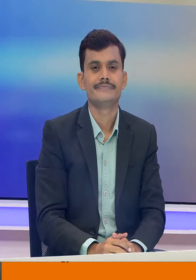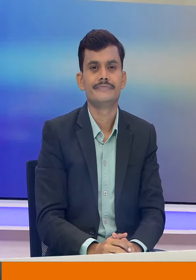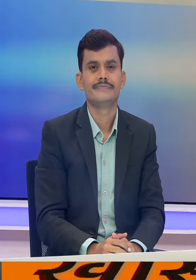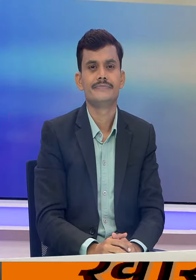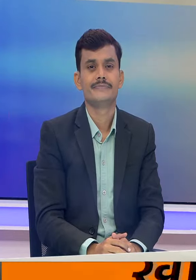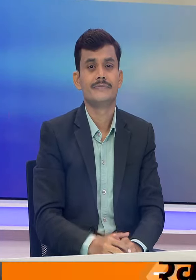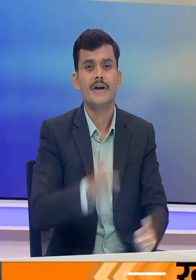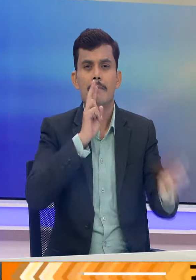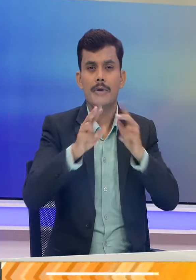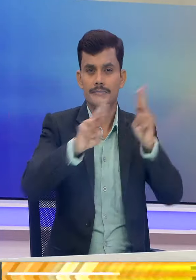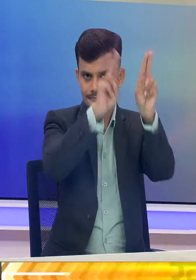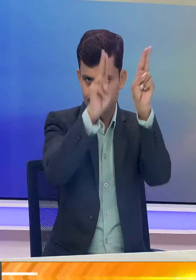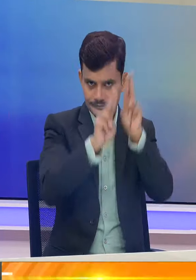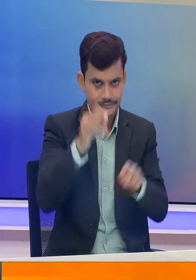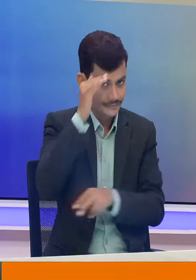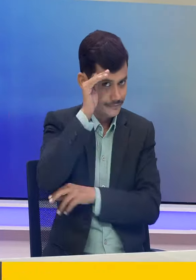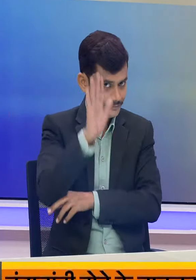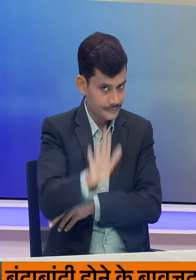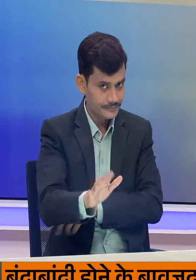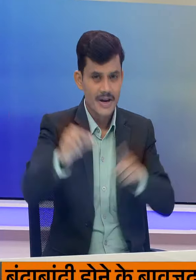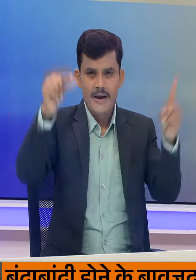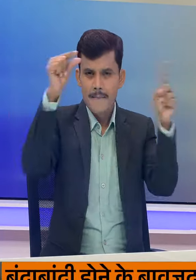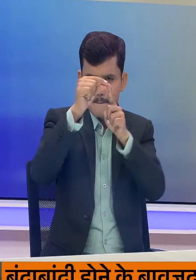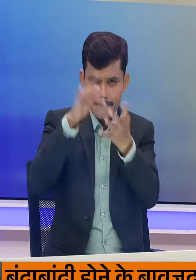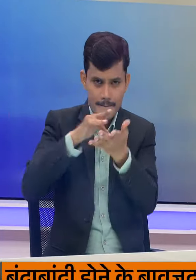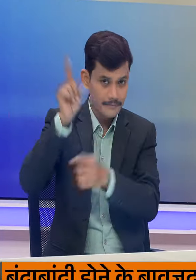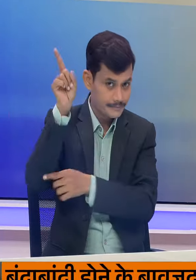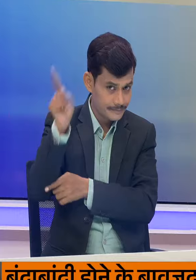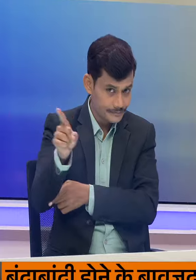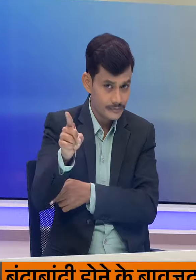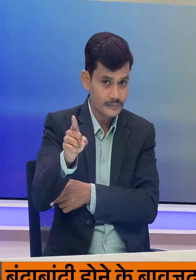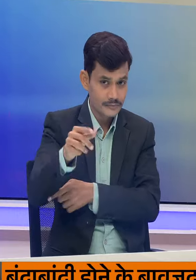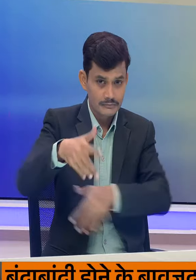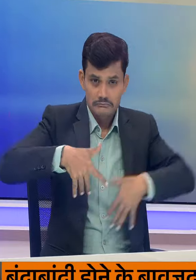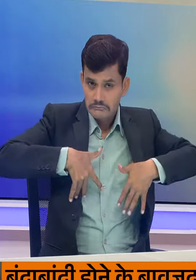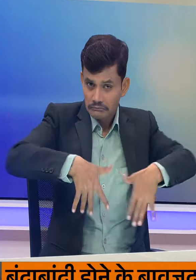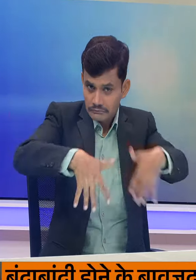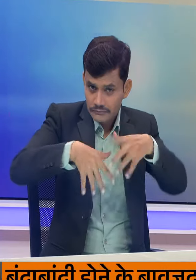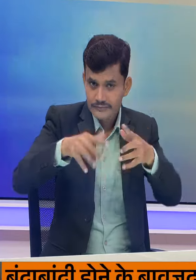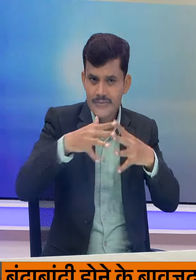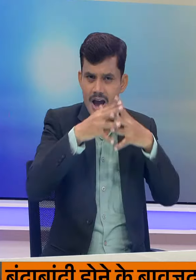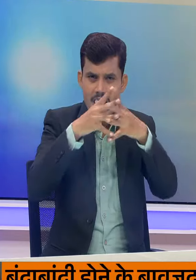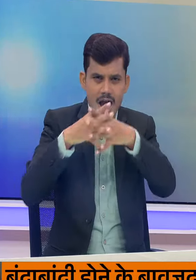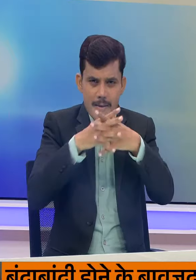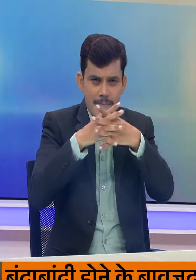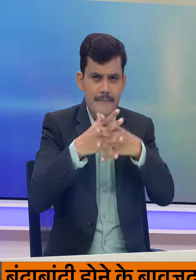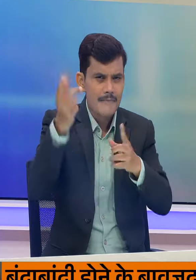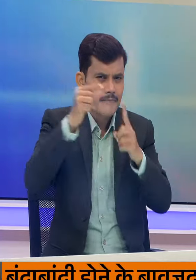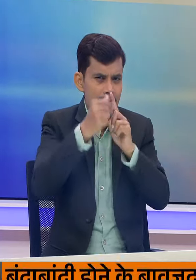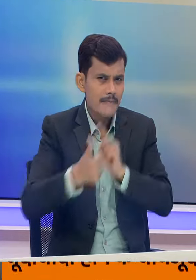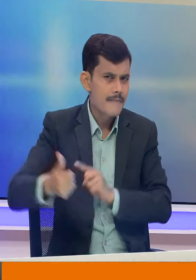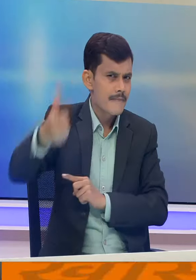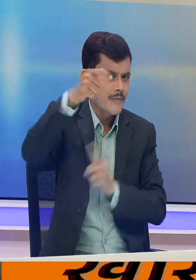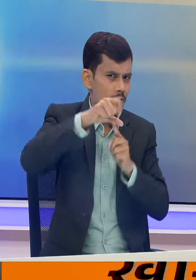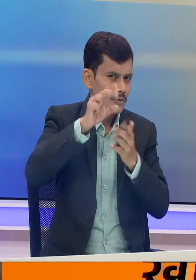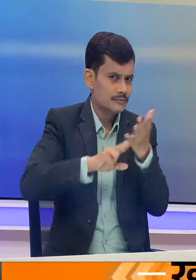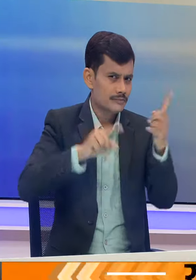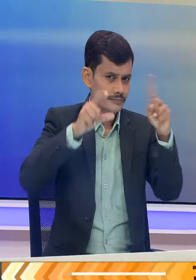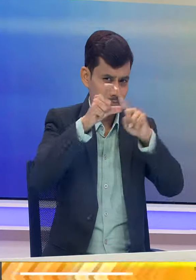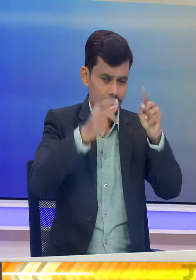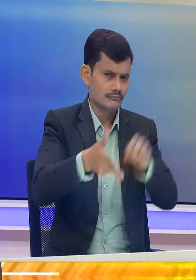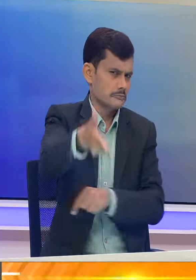अब बात अंतराश्ट्रे खबरों की, पैंसिल्फेनिया में एक रैली के दौरान अमेरिका के पूर्फ राष्ट्रपती डोनाल्ड क्रम्प पर